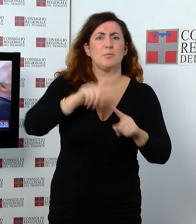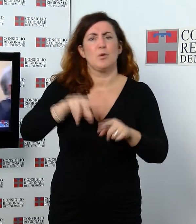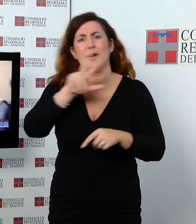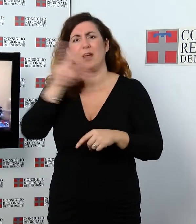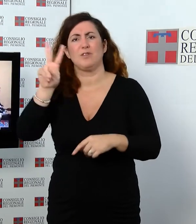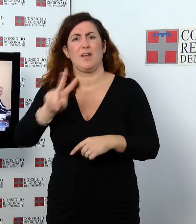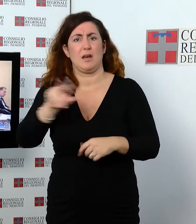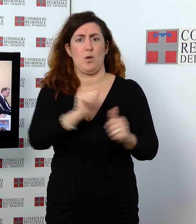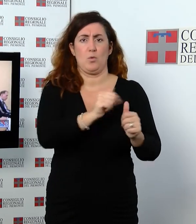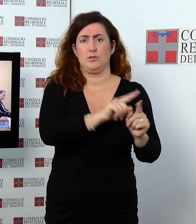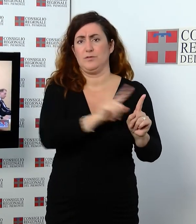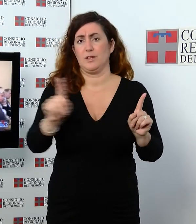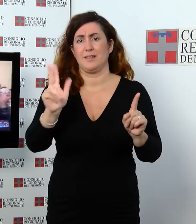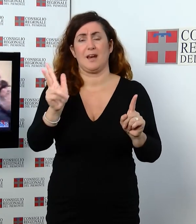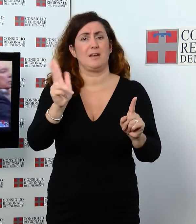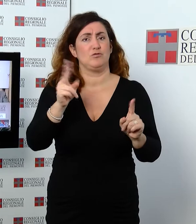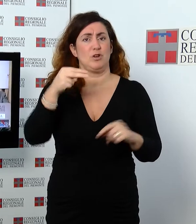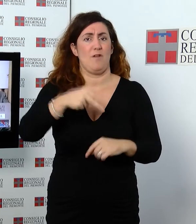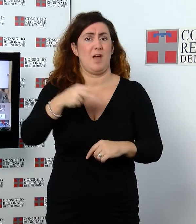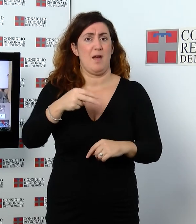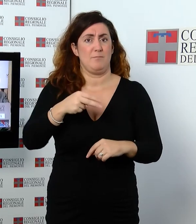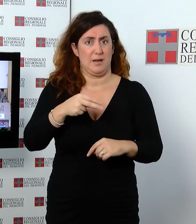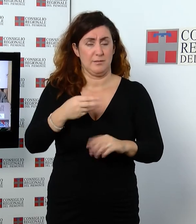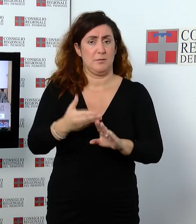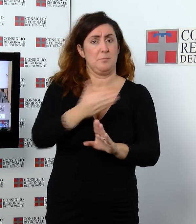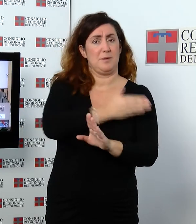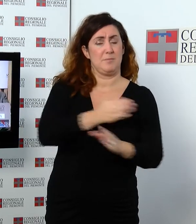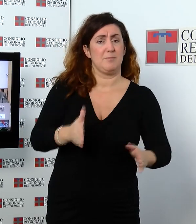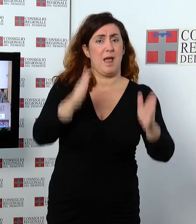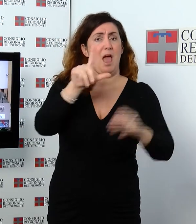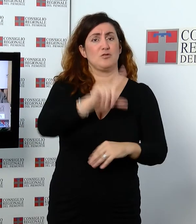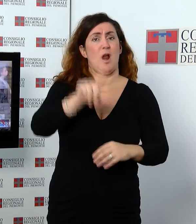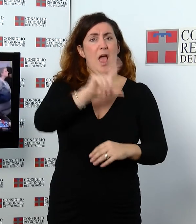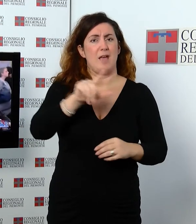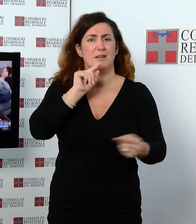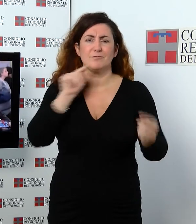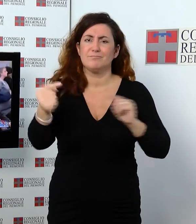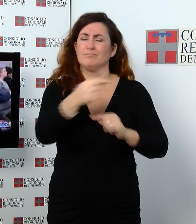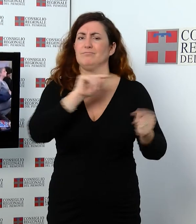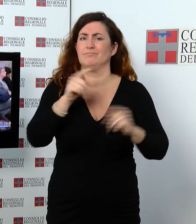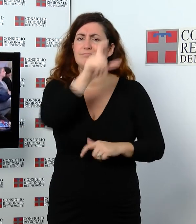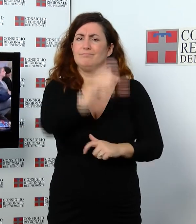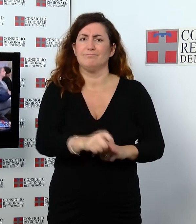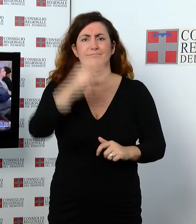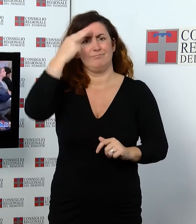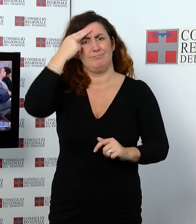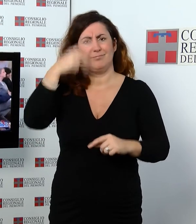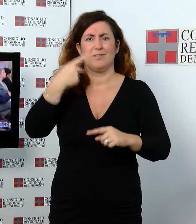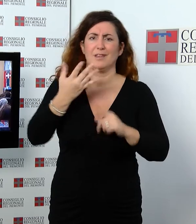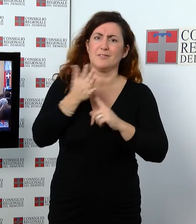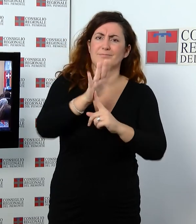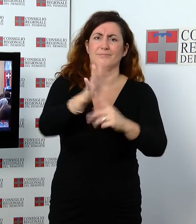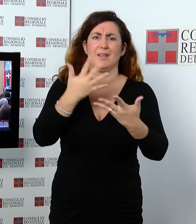novembre. L'evento è stato preceduto a Palazzo Lascaris da una conversazione su Amedeo di Castellammonte per presentare in maniera